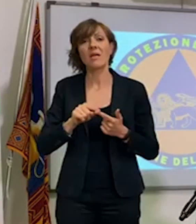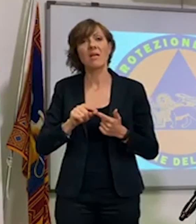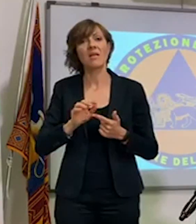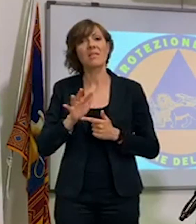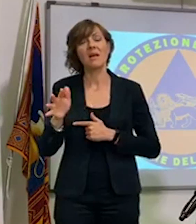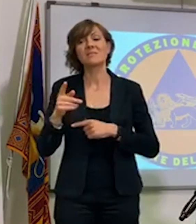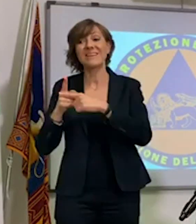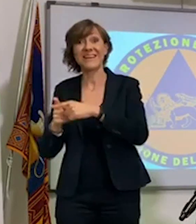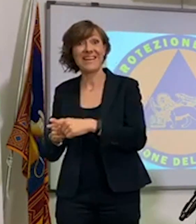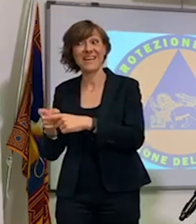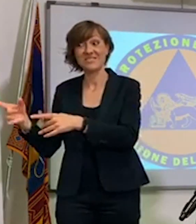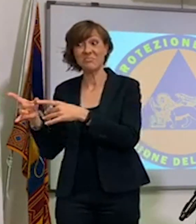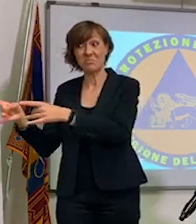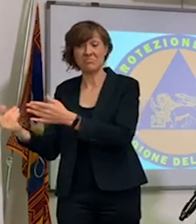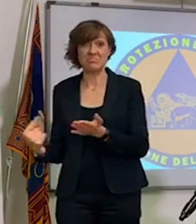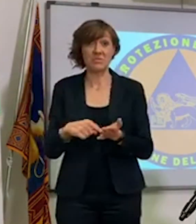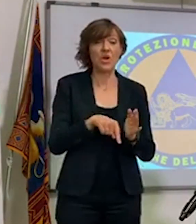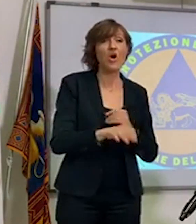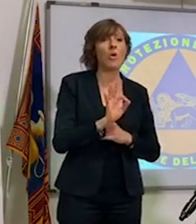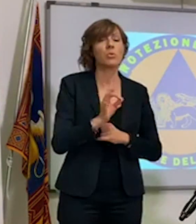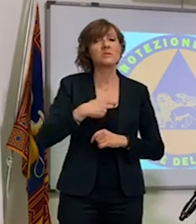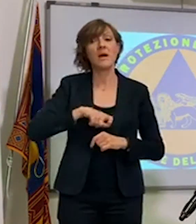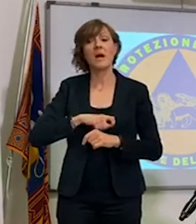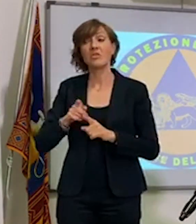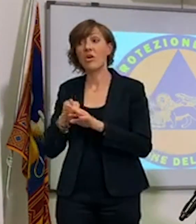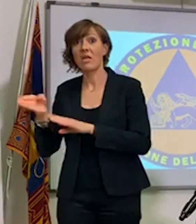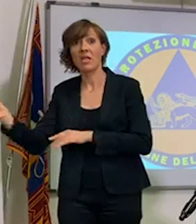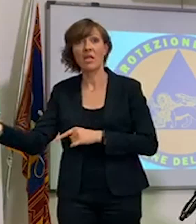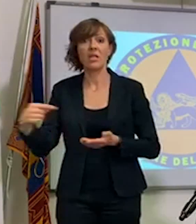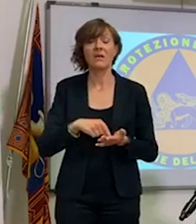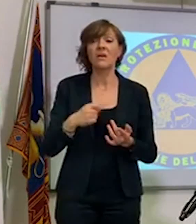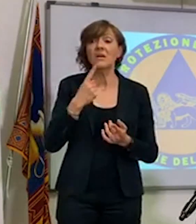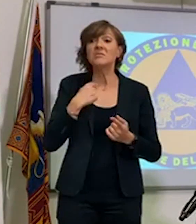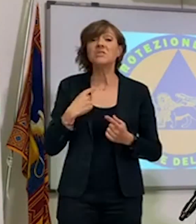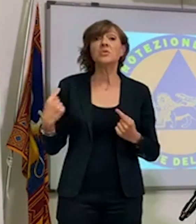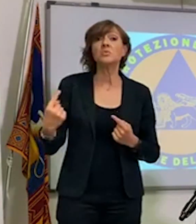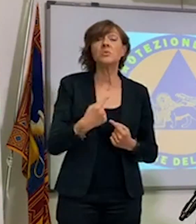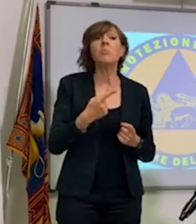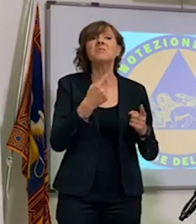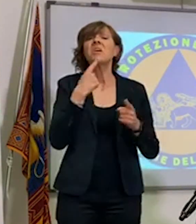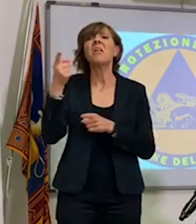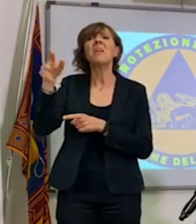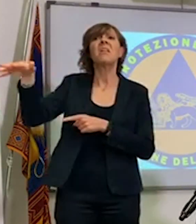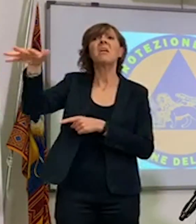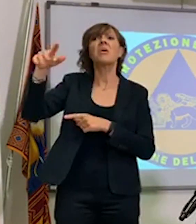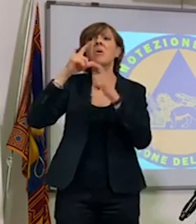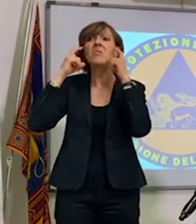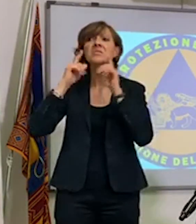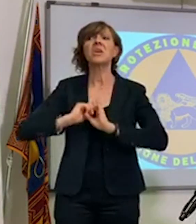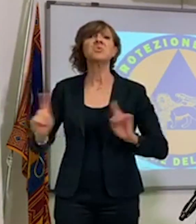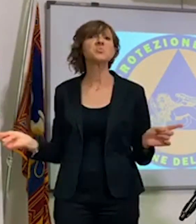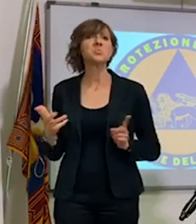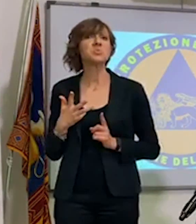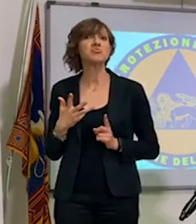sono stati in Grecia e si sono infettati, o gli spagnoli, ci dicono tutti la stessa cosa, ma non c'è nessuno la mascherina. Questa è la frase che ci dico.